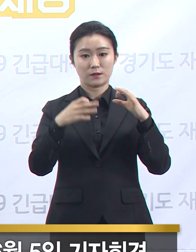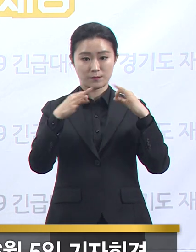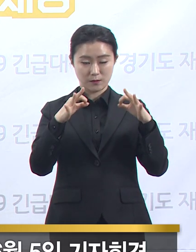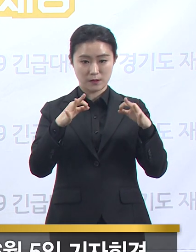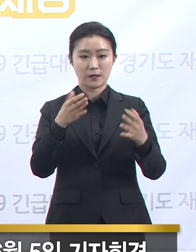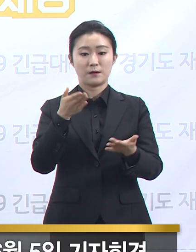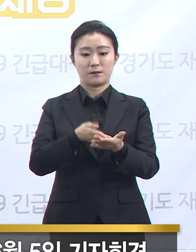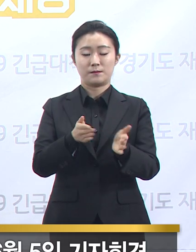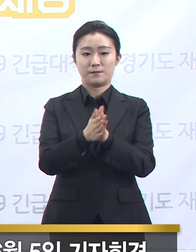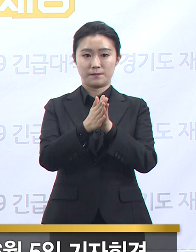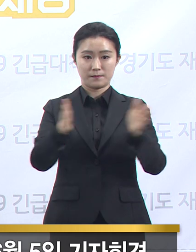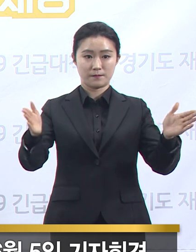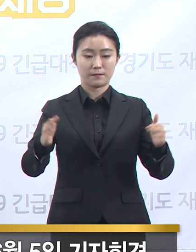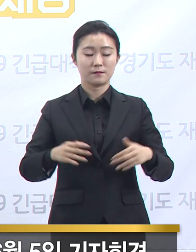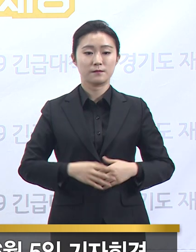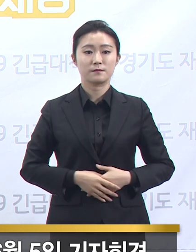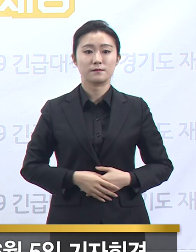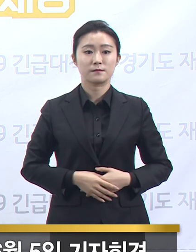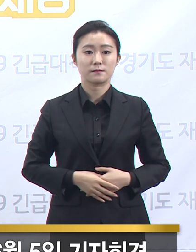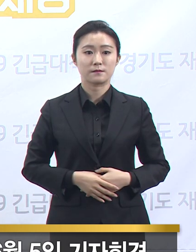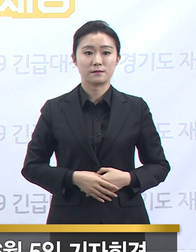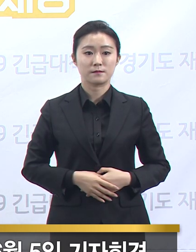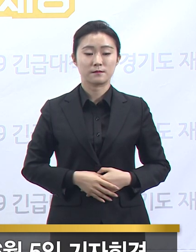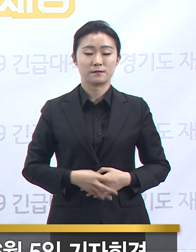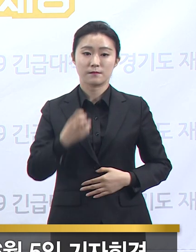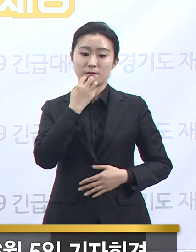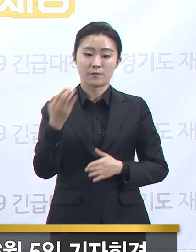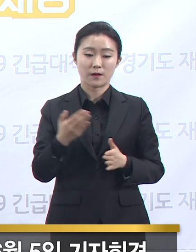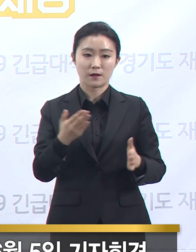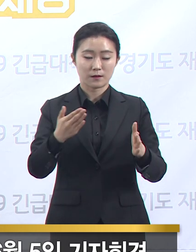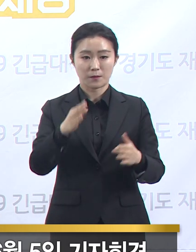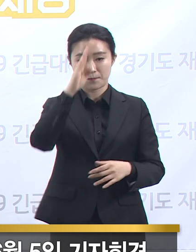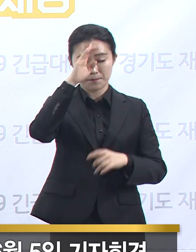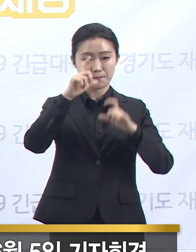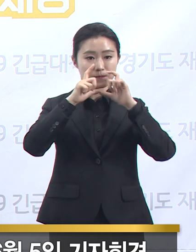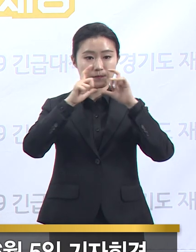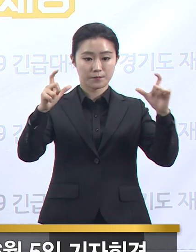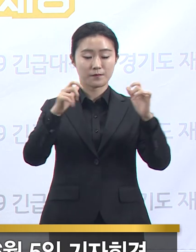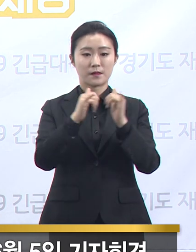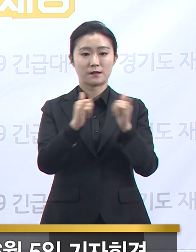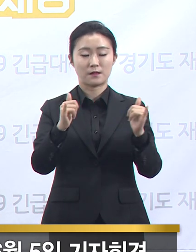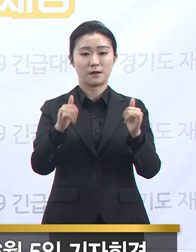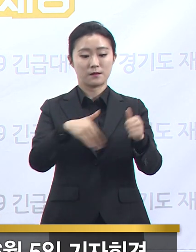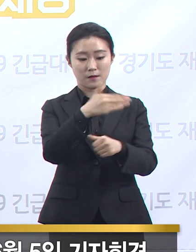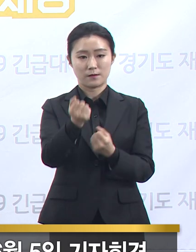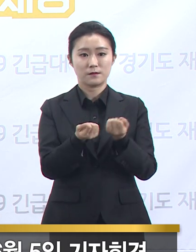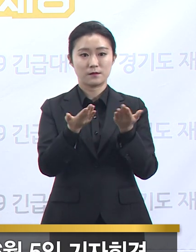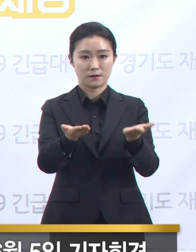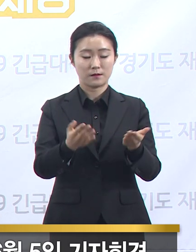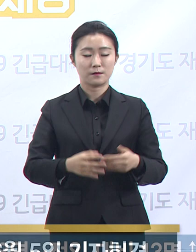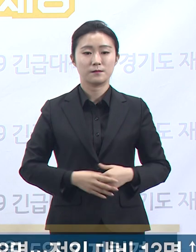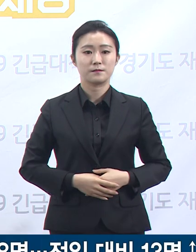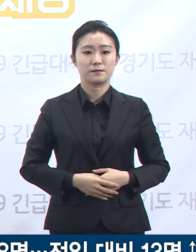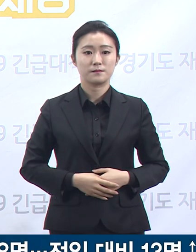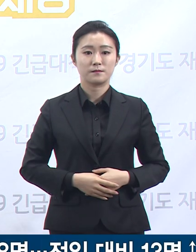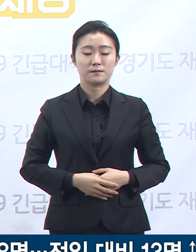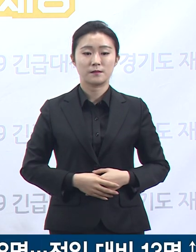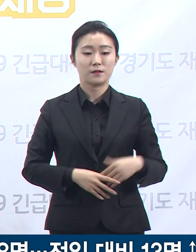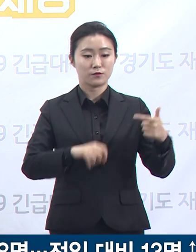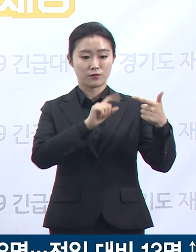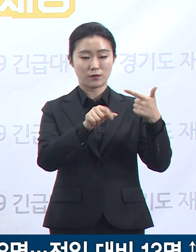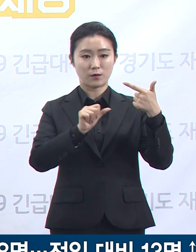정례 브리핑을 시작하겠습니다. 경기도 확진자 발생 현황입니다. 질병관리본부 발표에 따르면